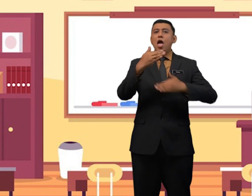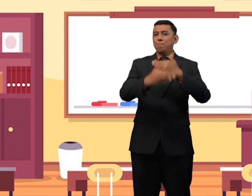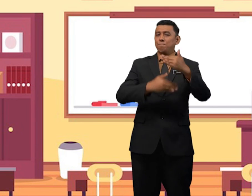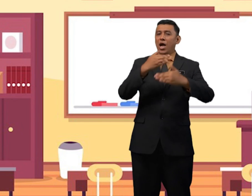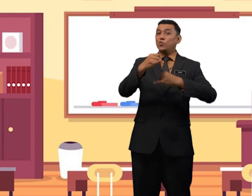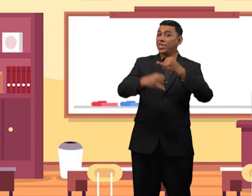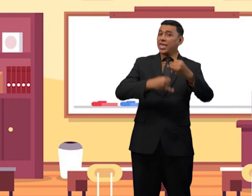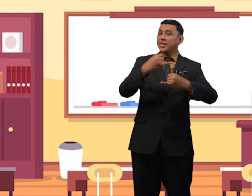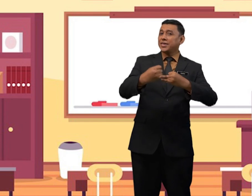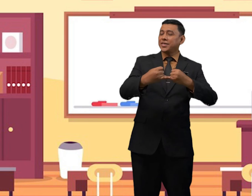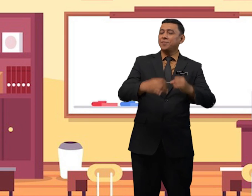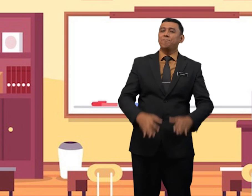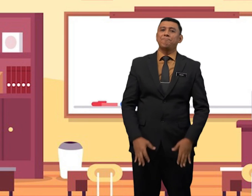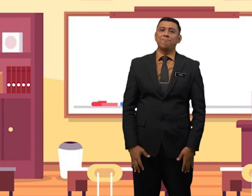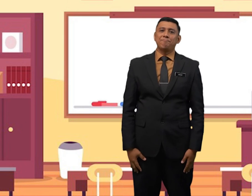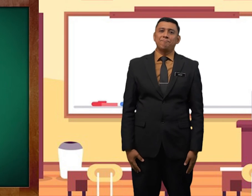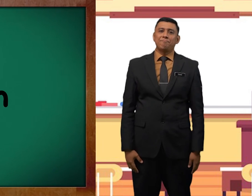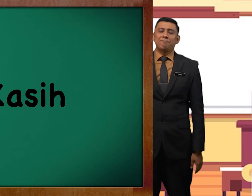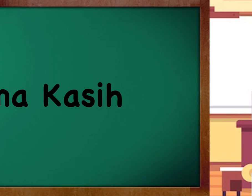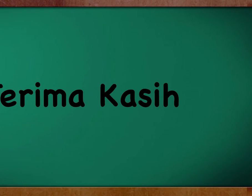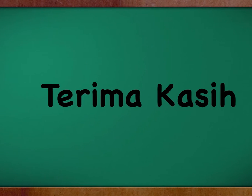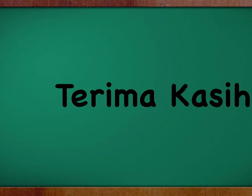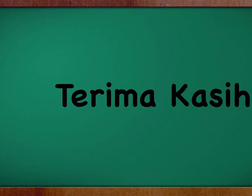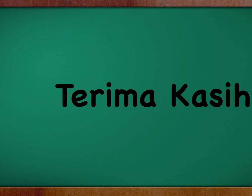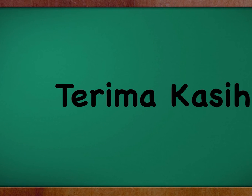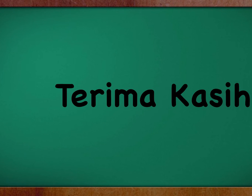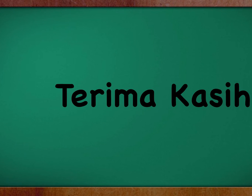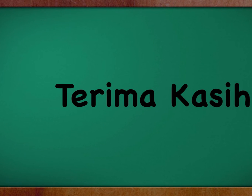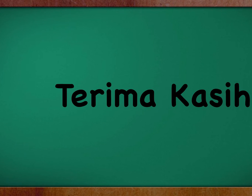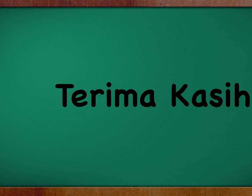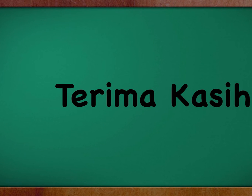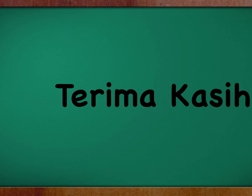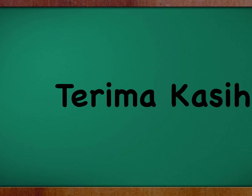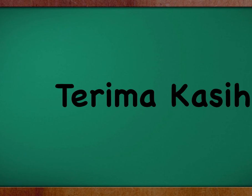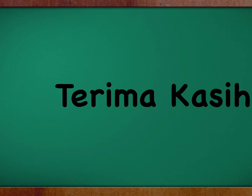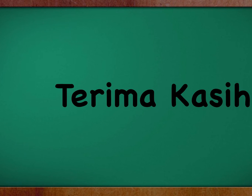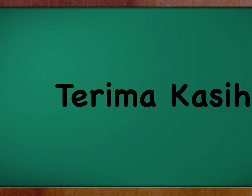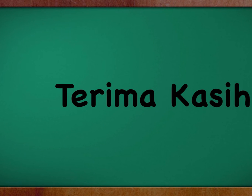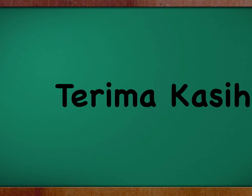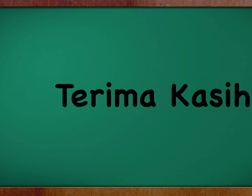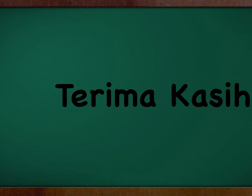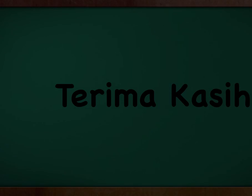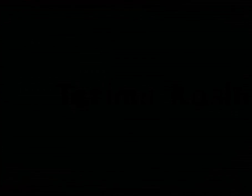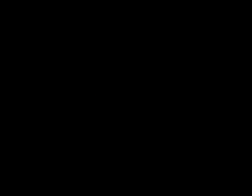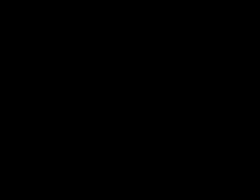maju jaya! kemudian kemudian berjaya! kasih kerana menonton!